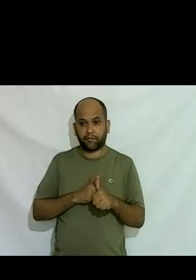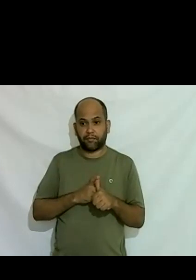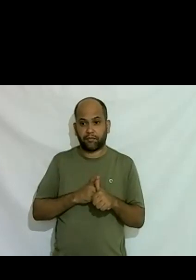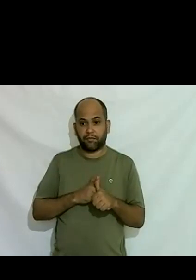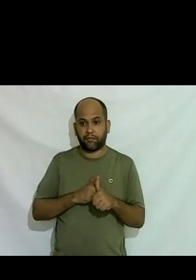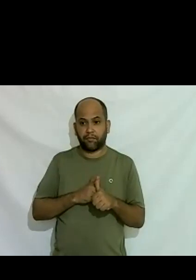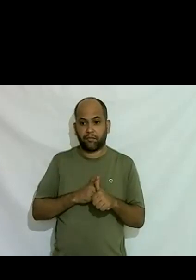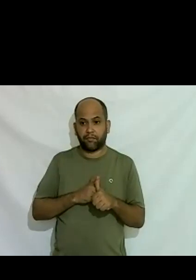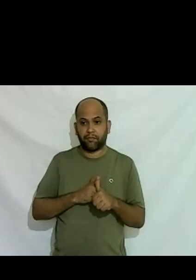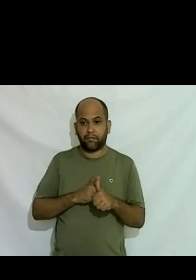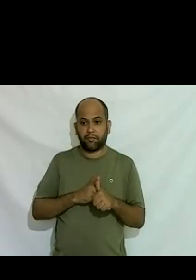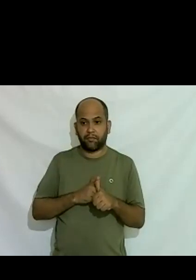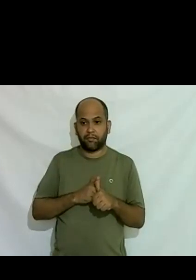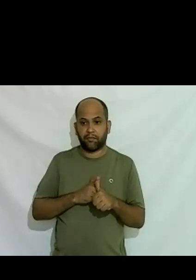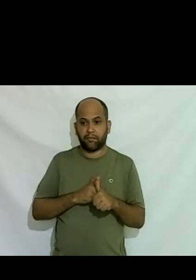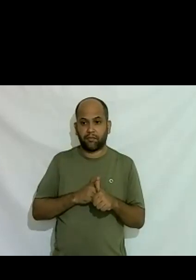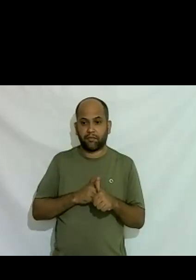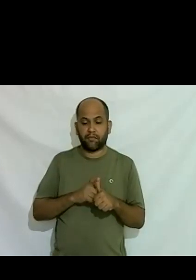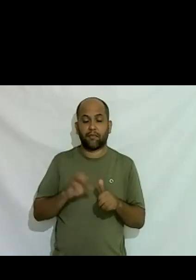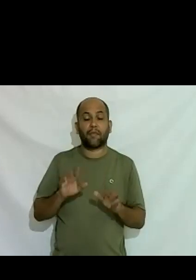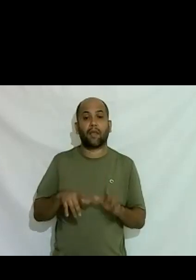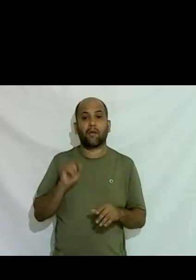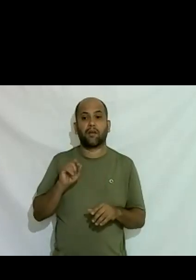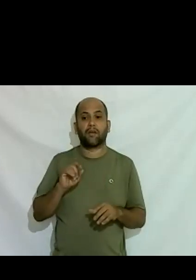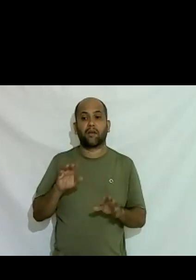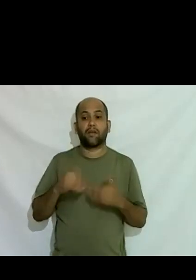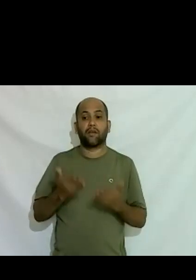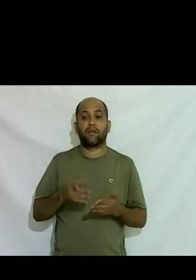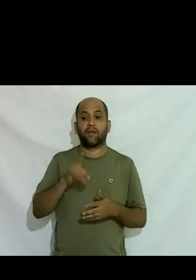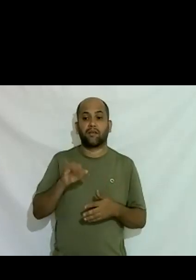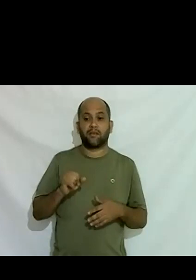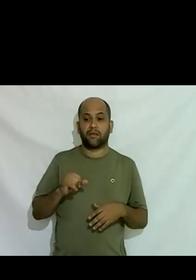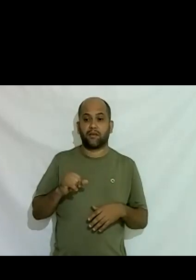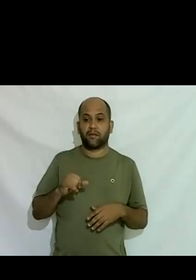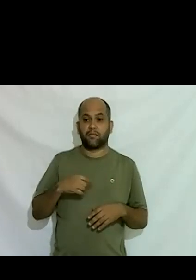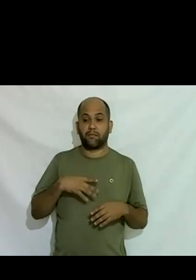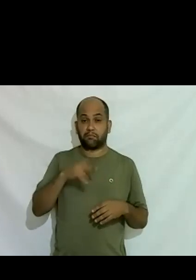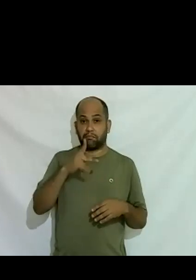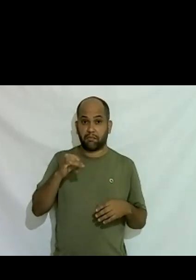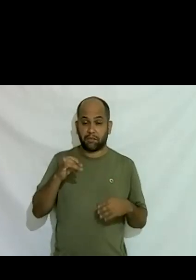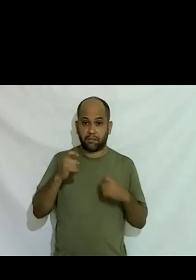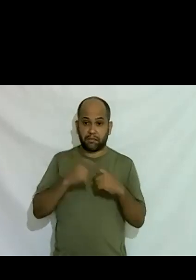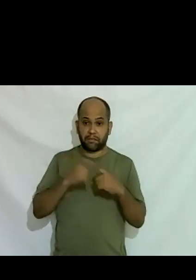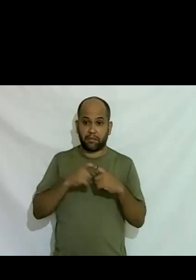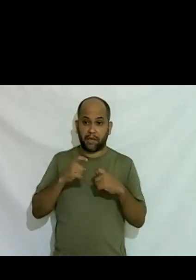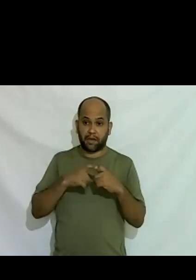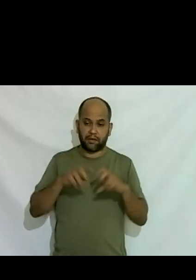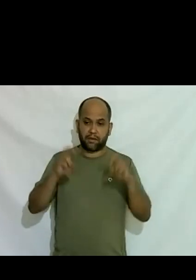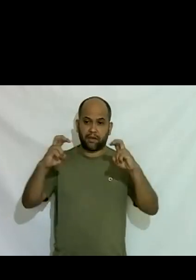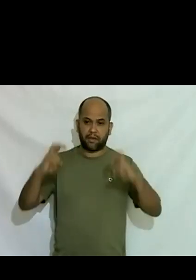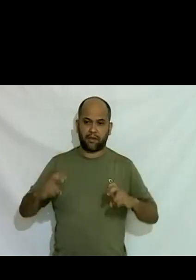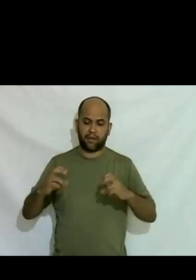foi que naquele dia com meu pai e o médico sentados à minha frente me